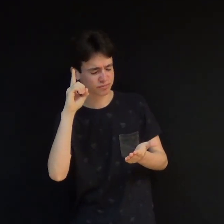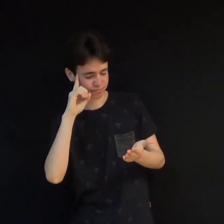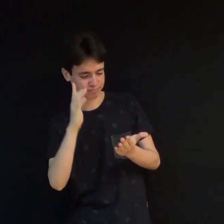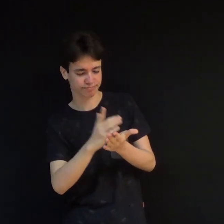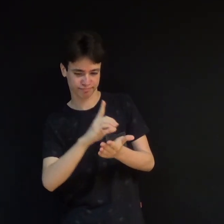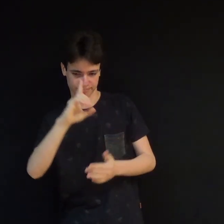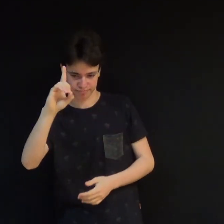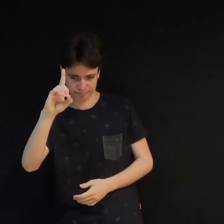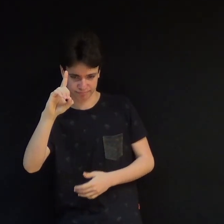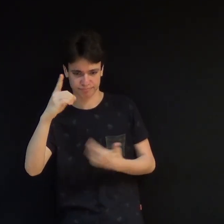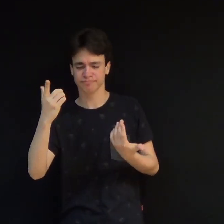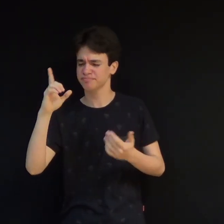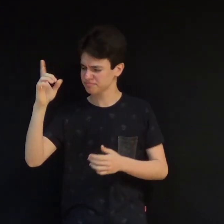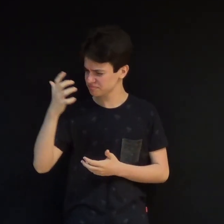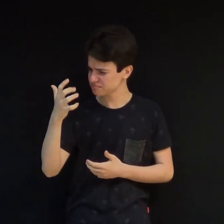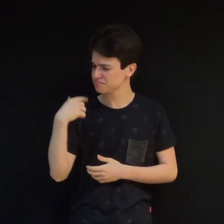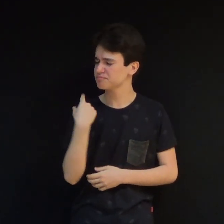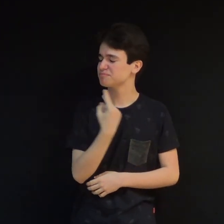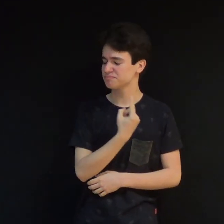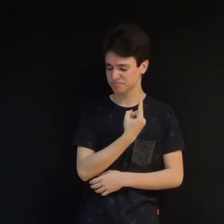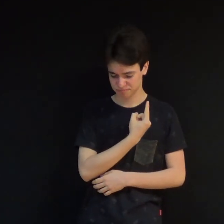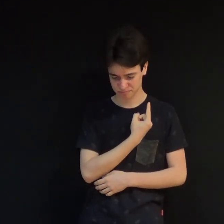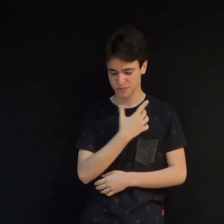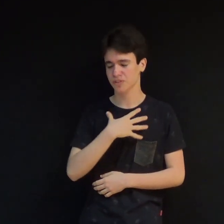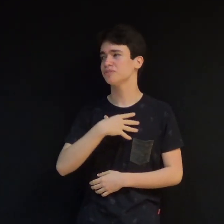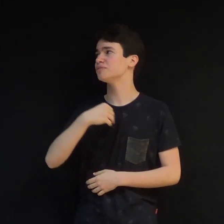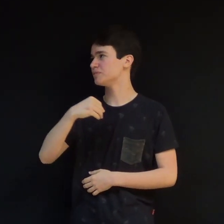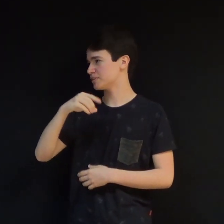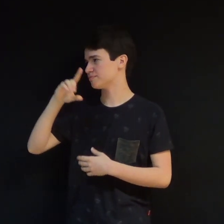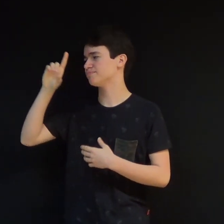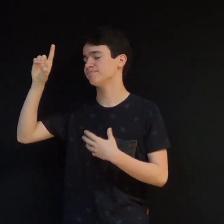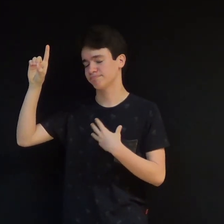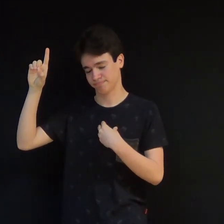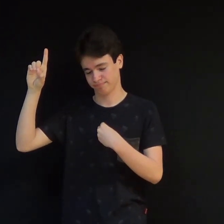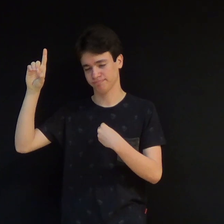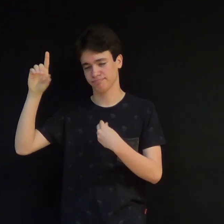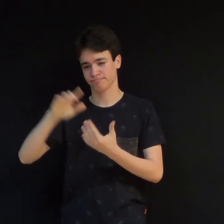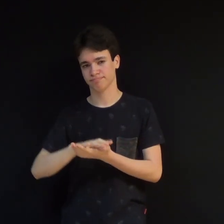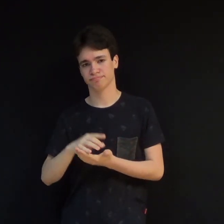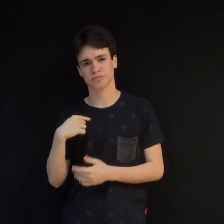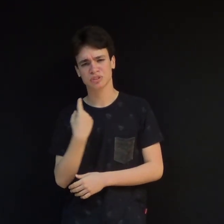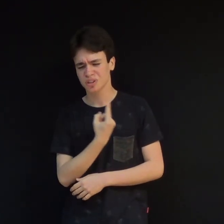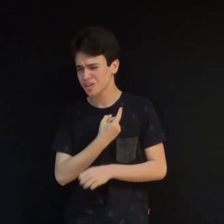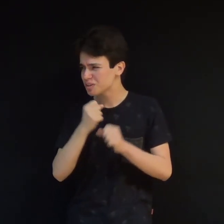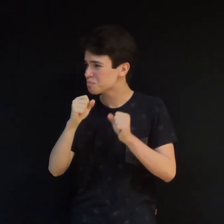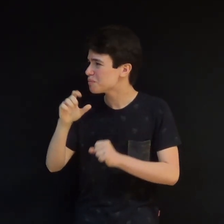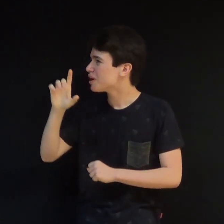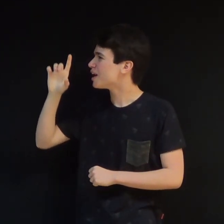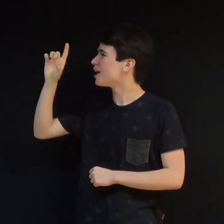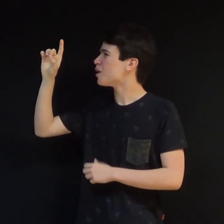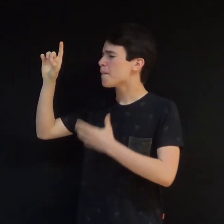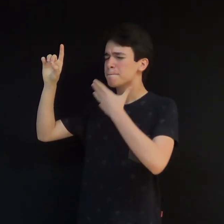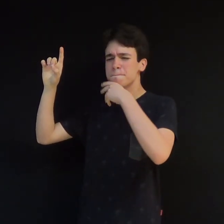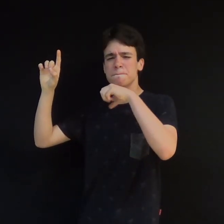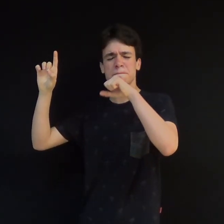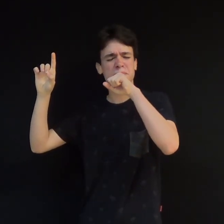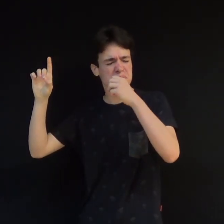Ele quer nos chamar de filhos. Podemos desfrutar do amor de um Pai bondoso, amoroso e cuidadoso.